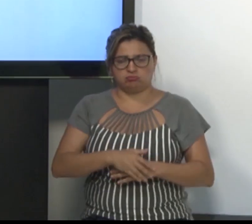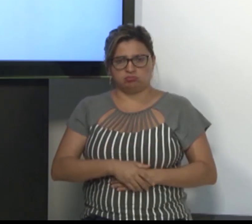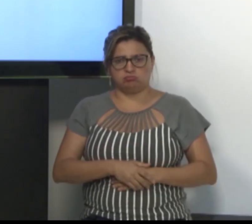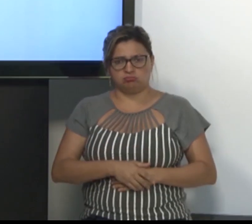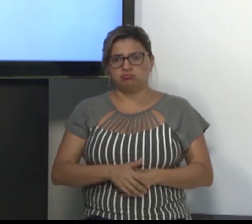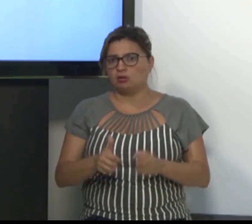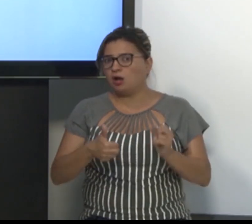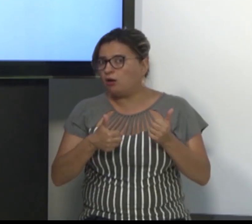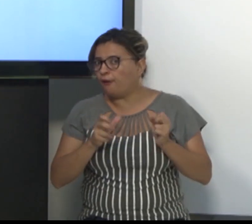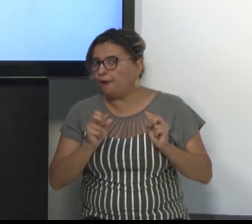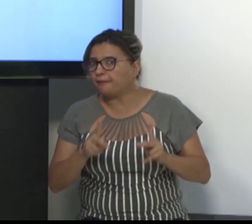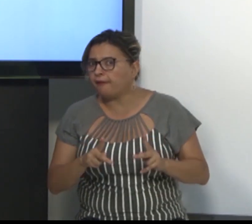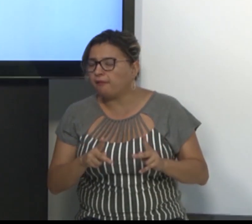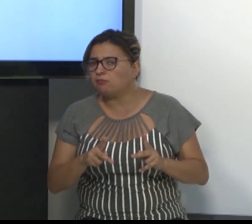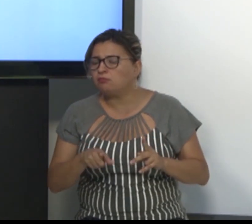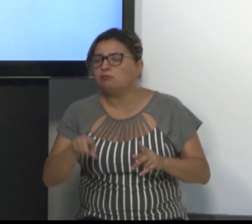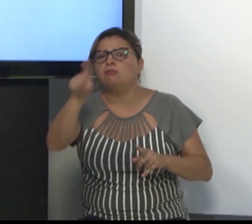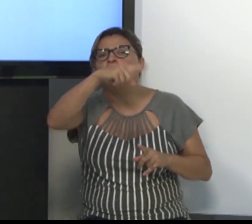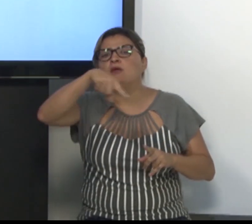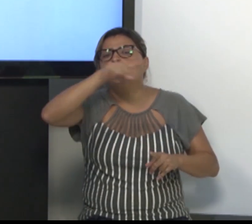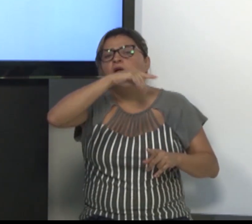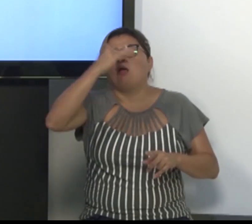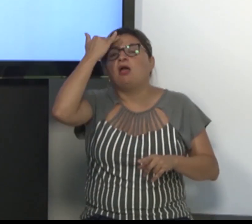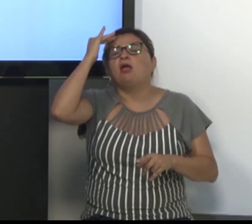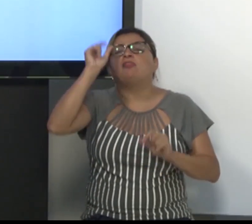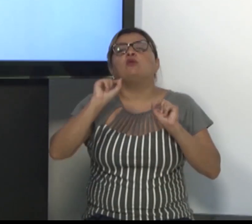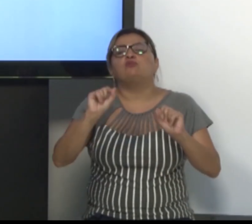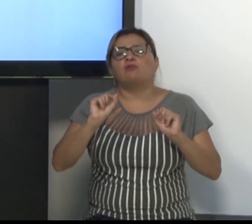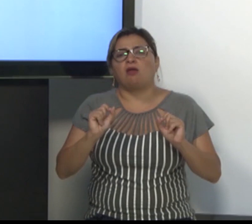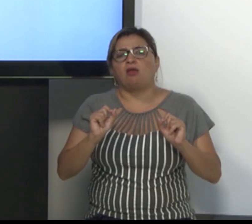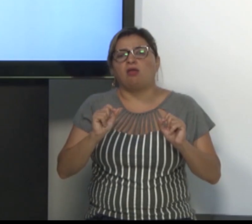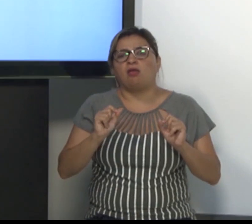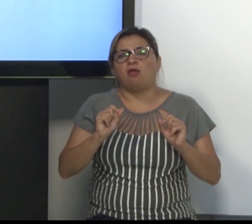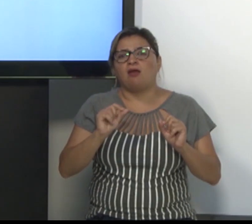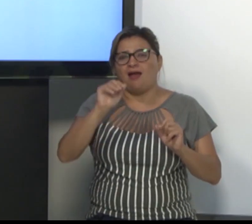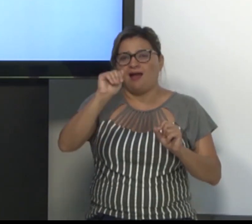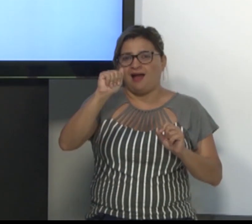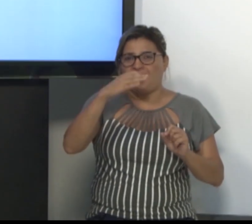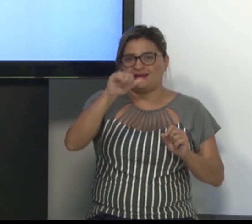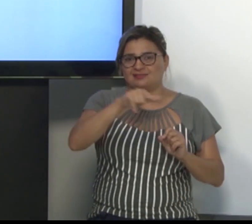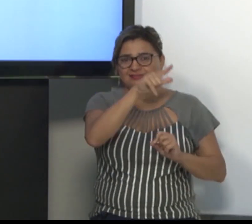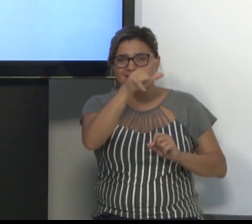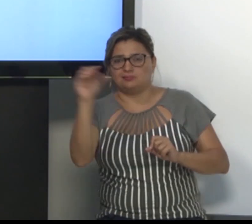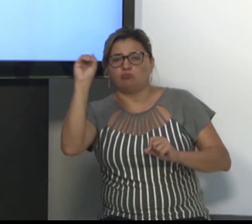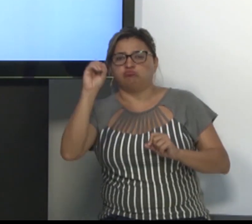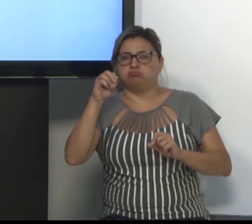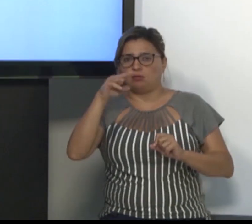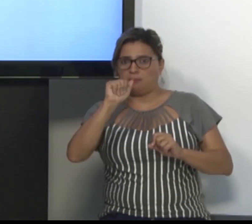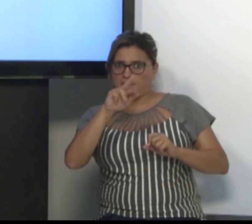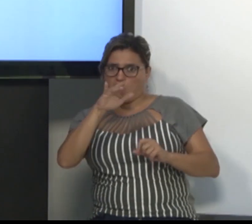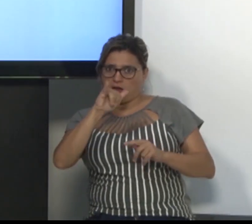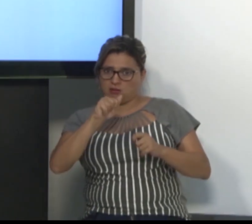a frase completa. Mas, nesta frase, a